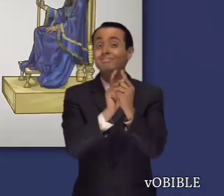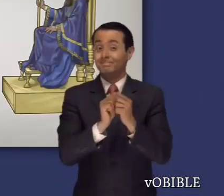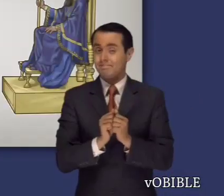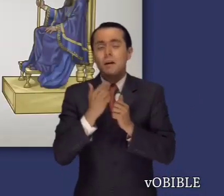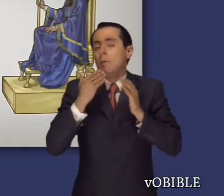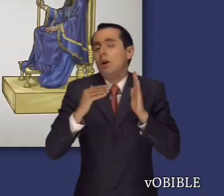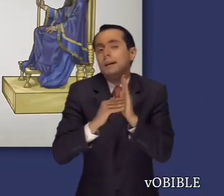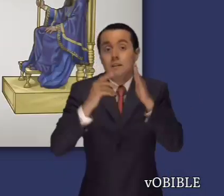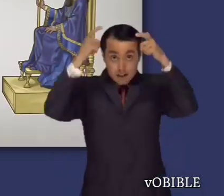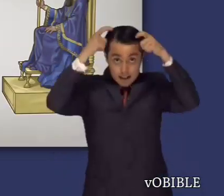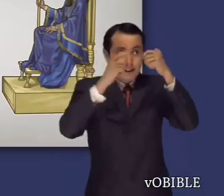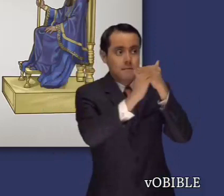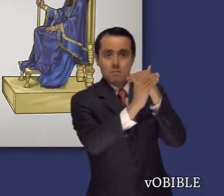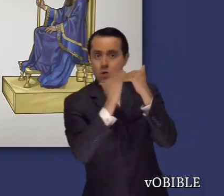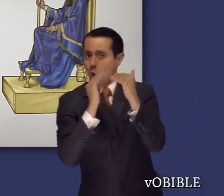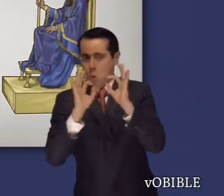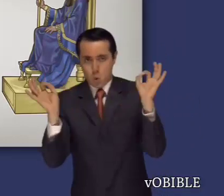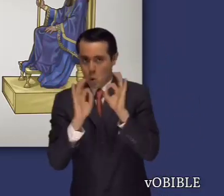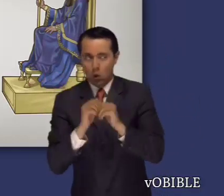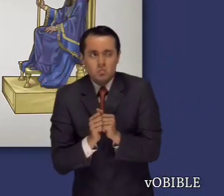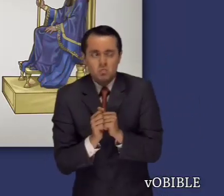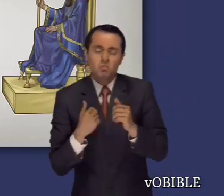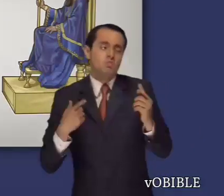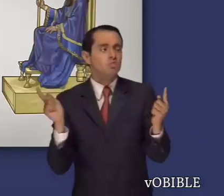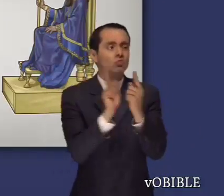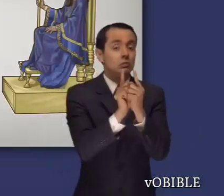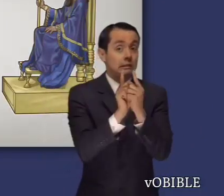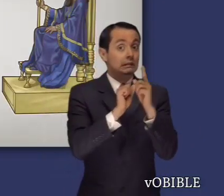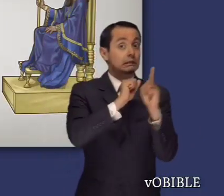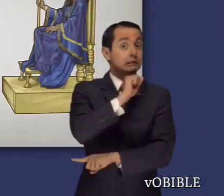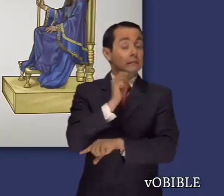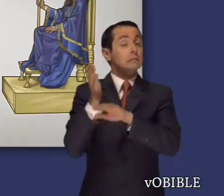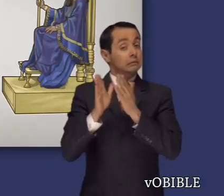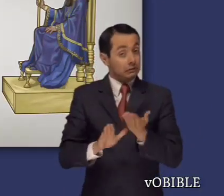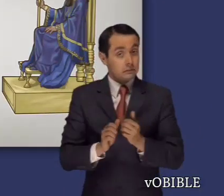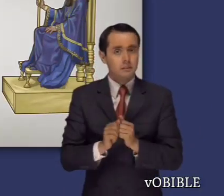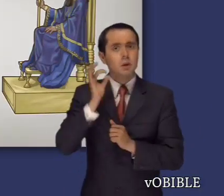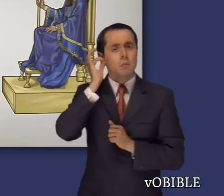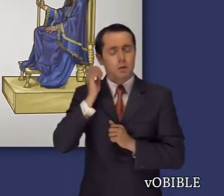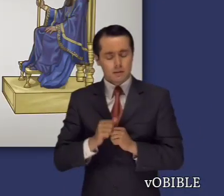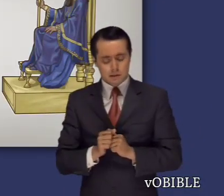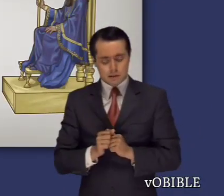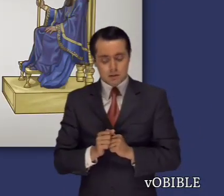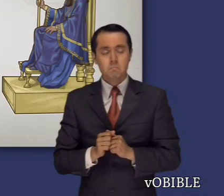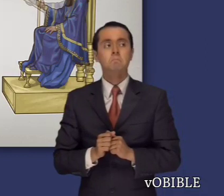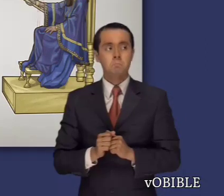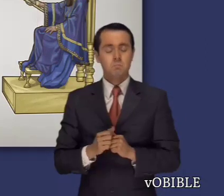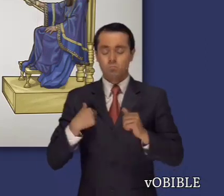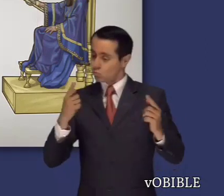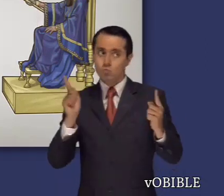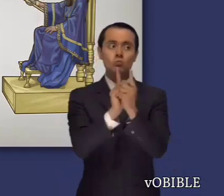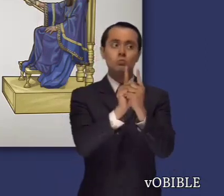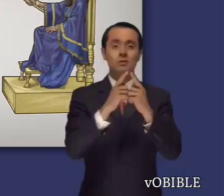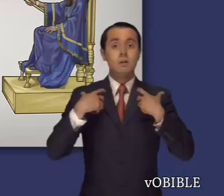quien se presentara ante el rey sin tener una audiencia, podía ser condenado a muerte? Solo si el rey